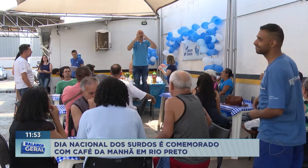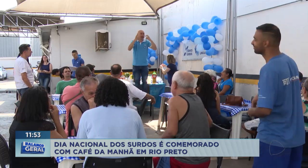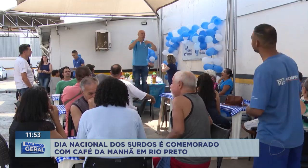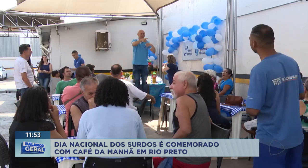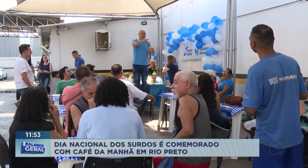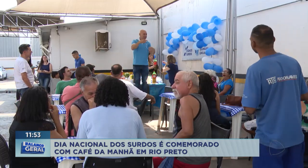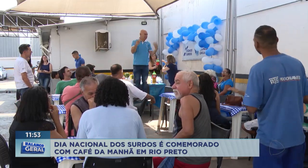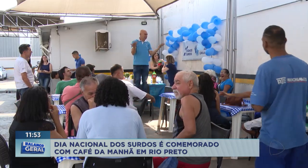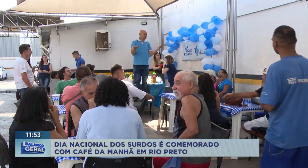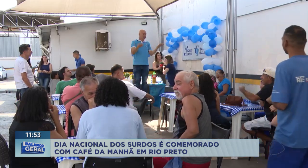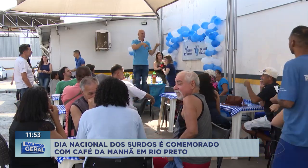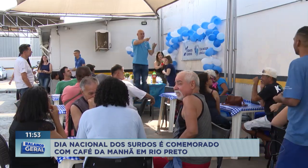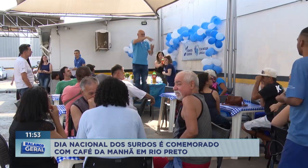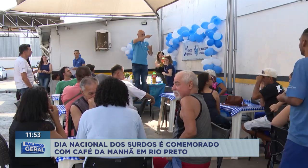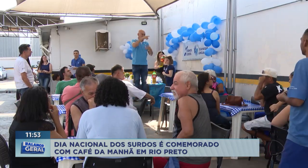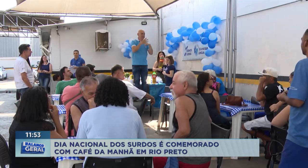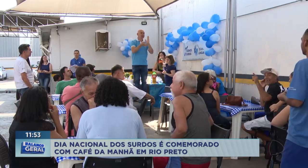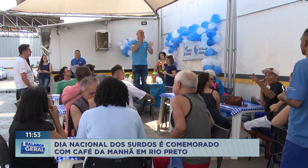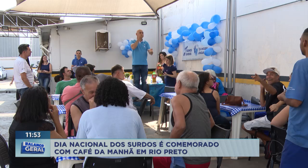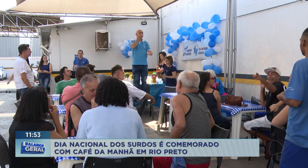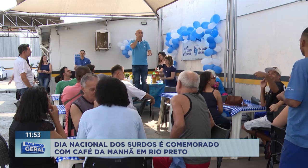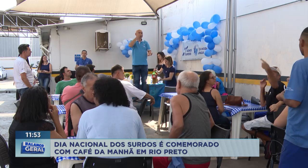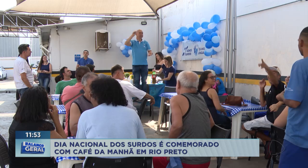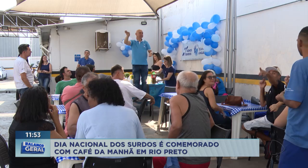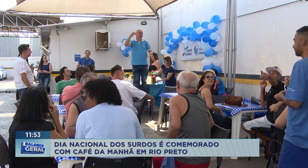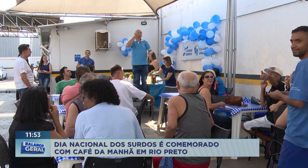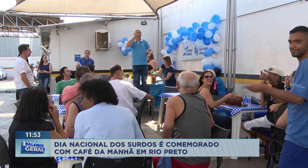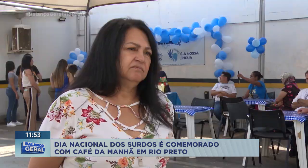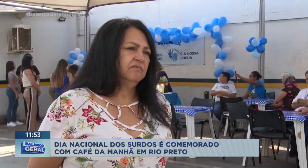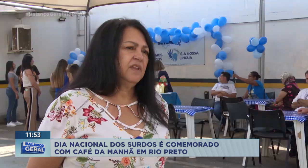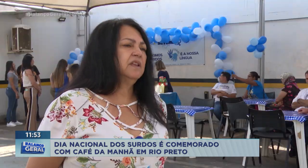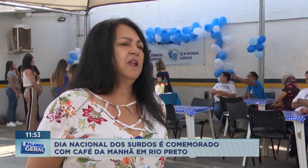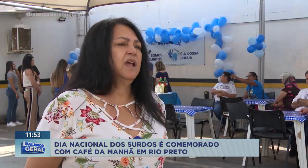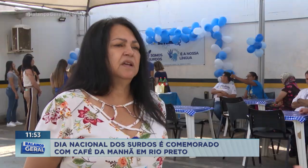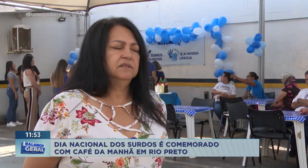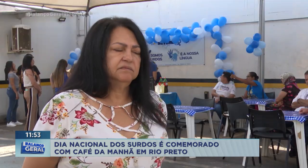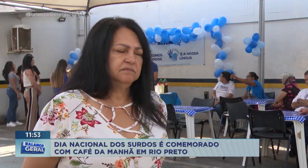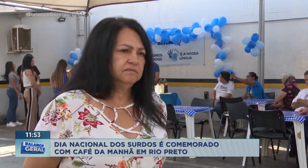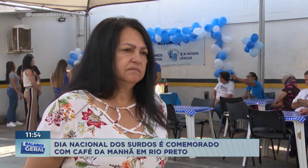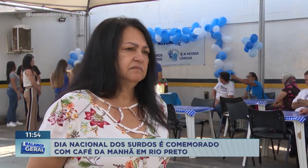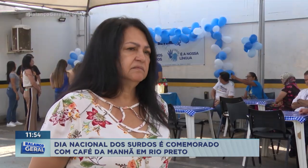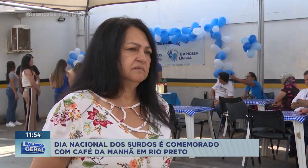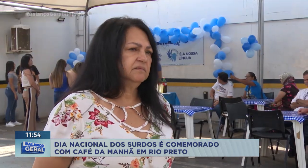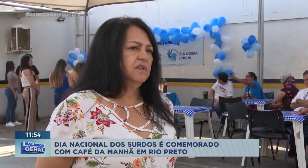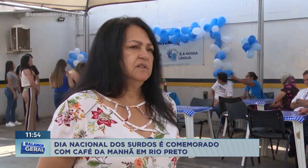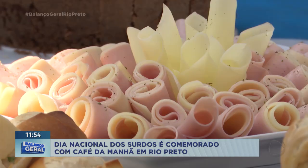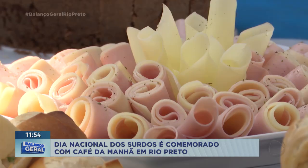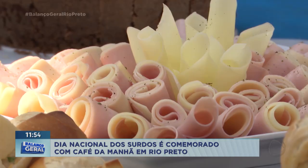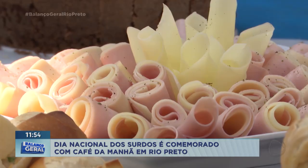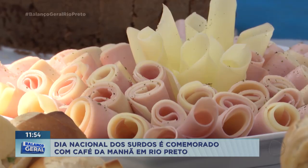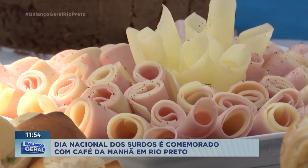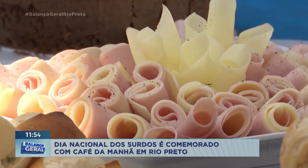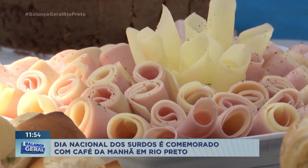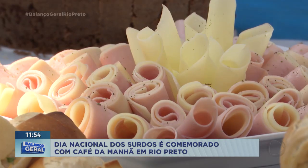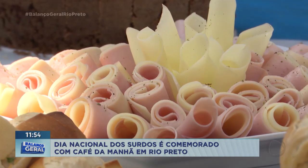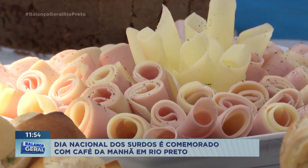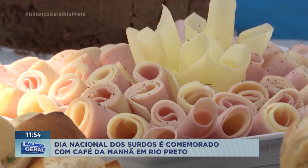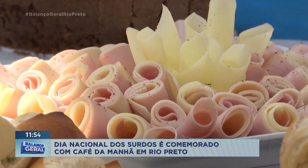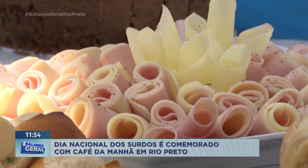serviço e a gente faz todos os acompanhamentos onde eles precisarem. A Secretaria da Pessoa com Deficiência preparou um café da manhã para todos